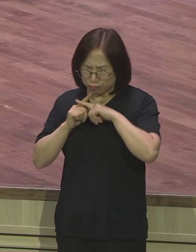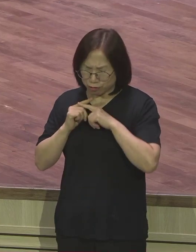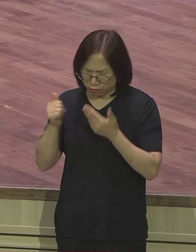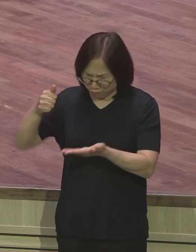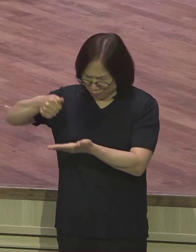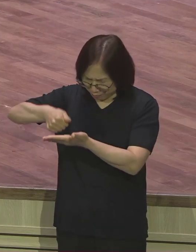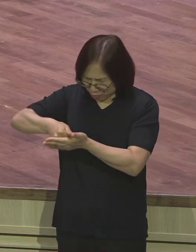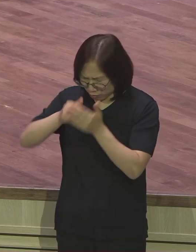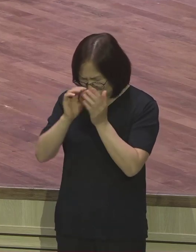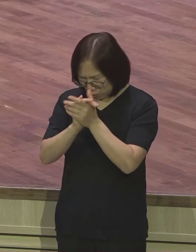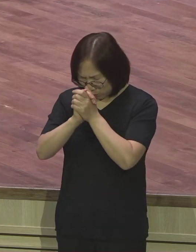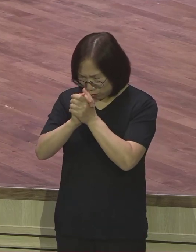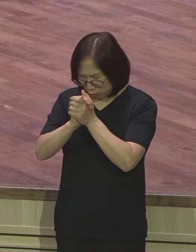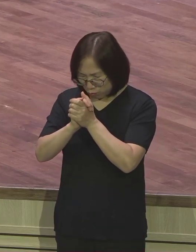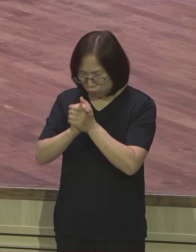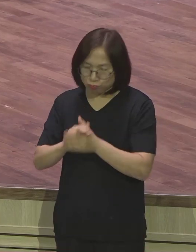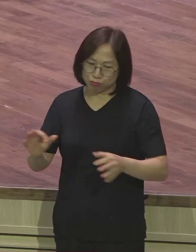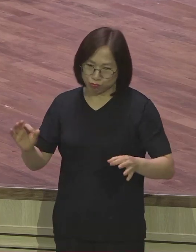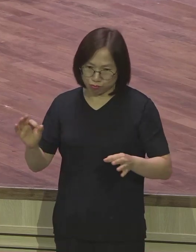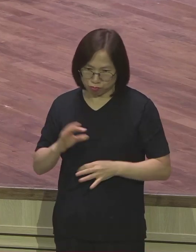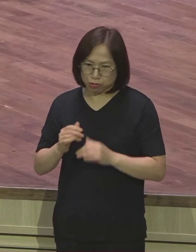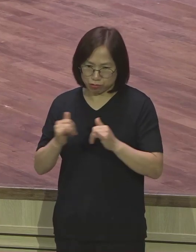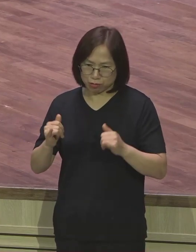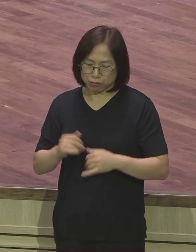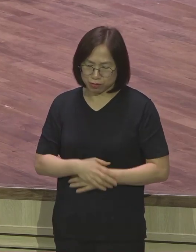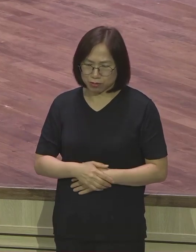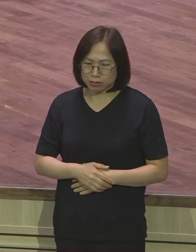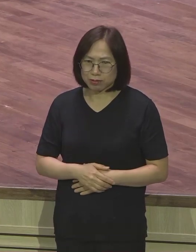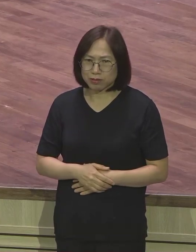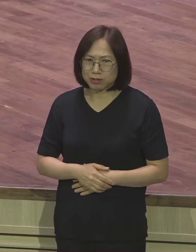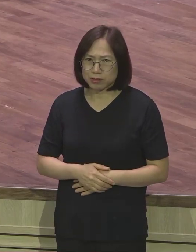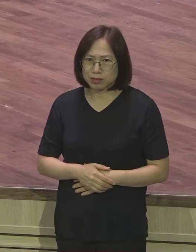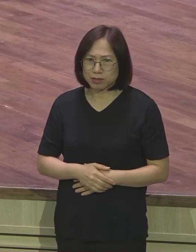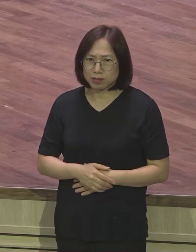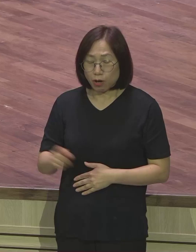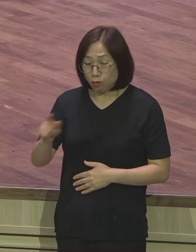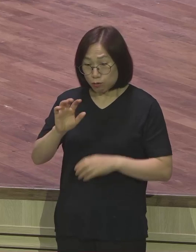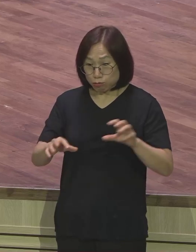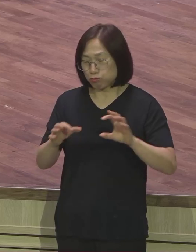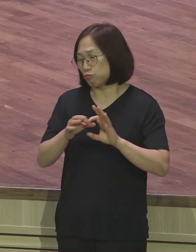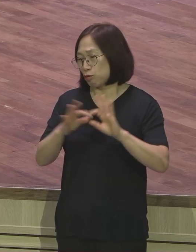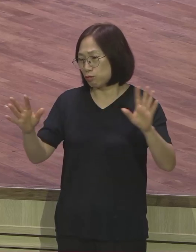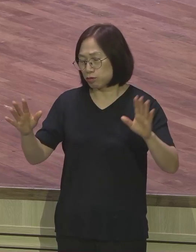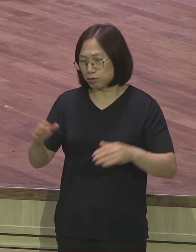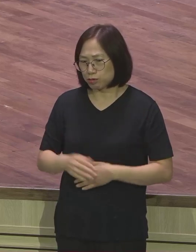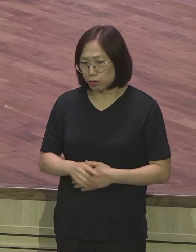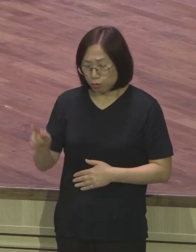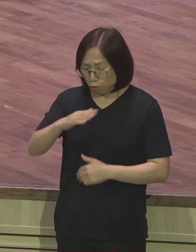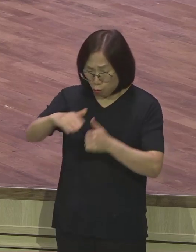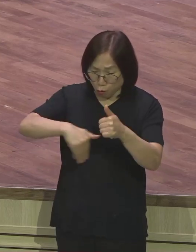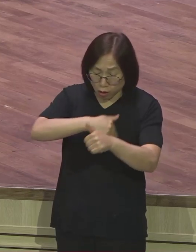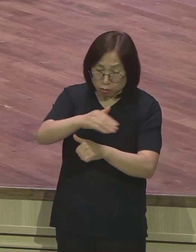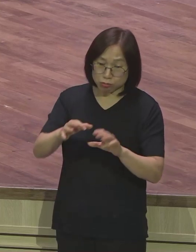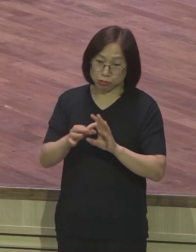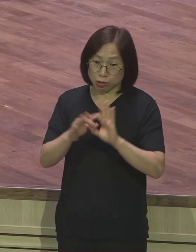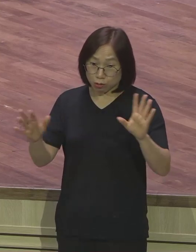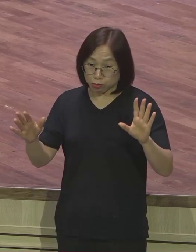무서운 사람들입니다 어디에 있든지 어떤 환경에 있든지 상관없습니다